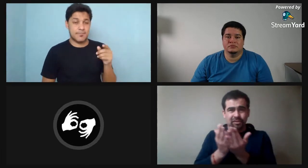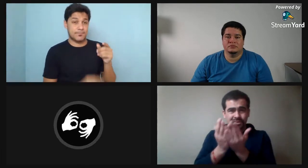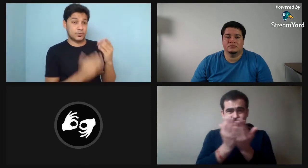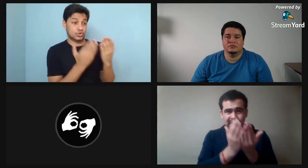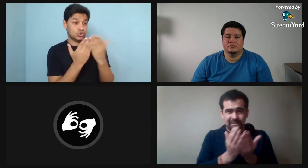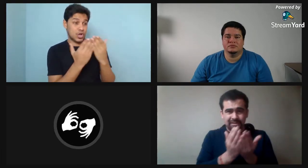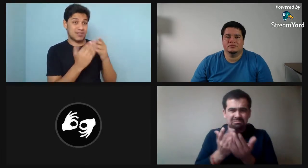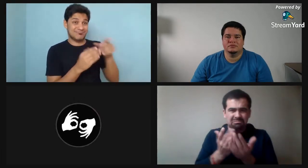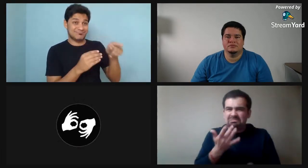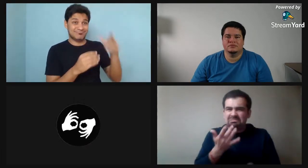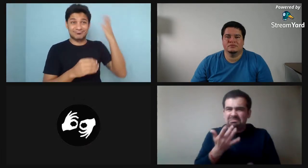distinto, claro.